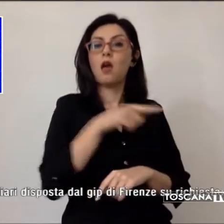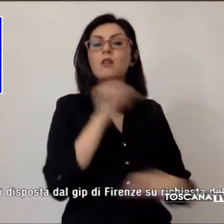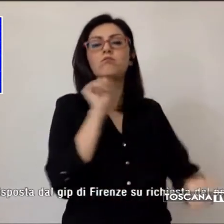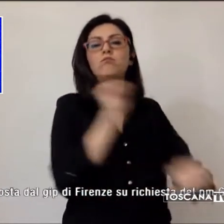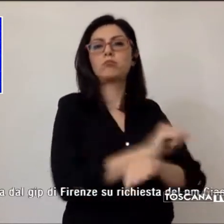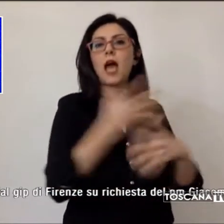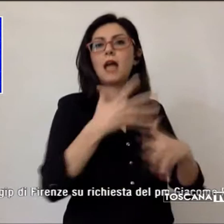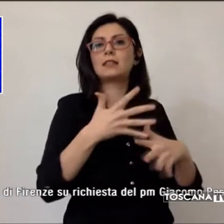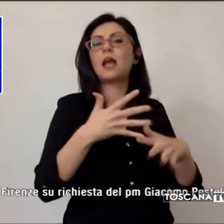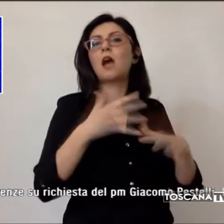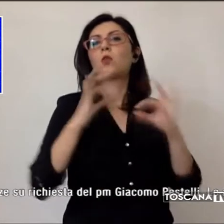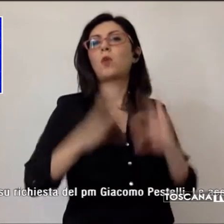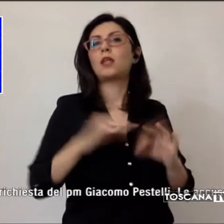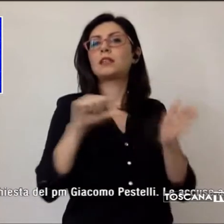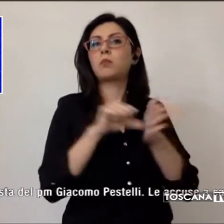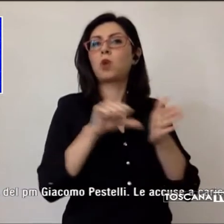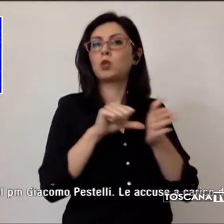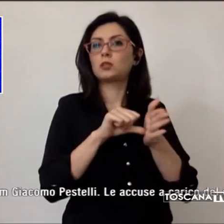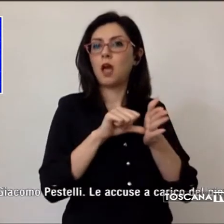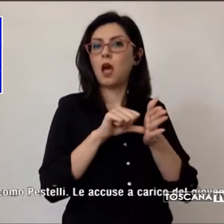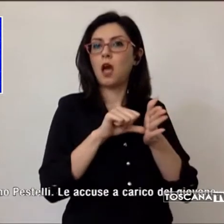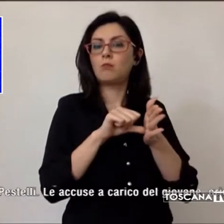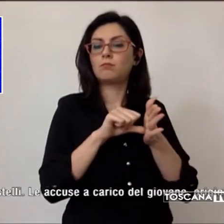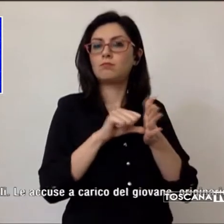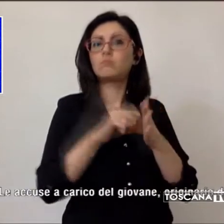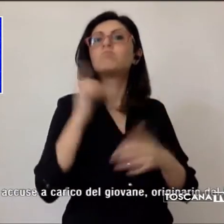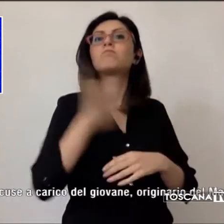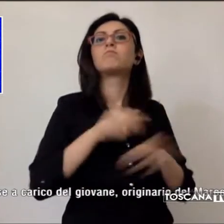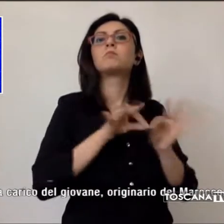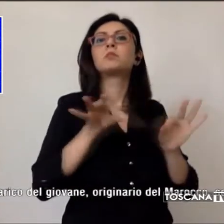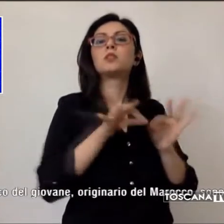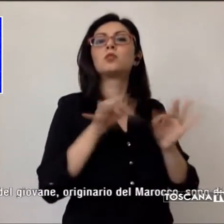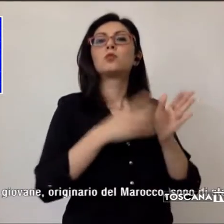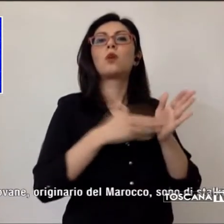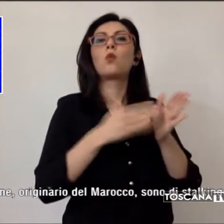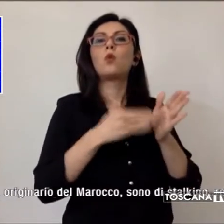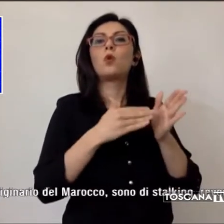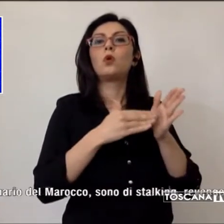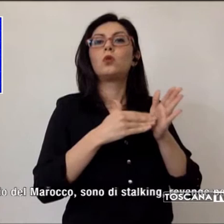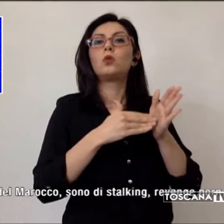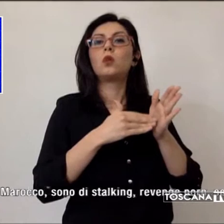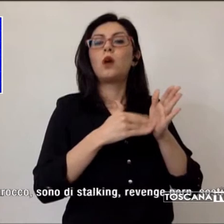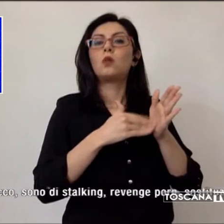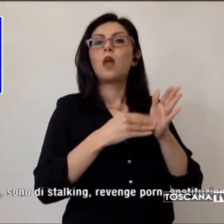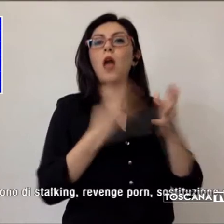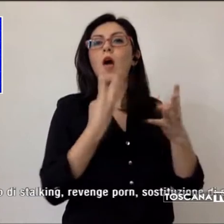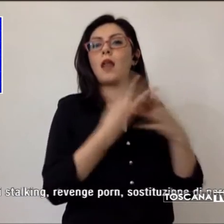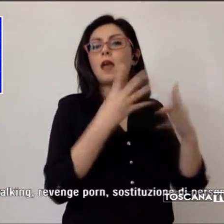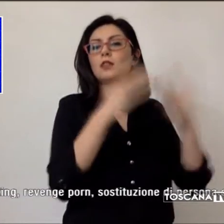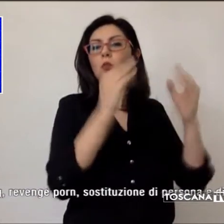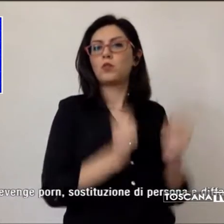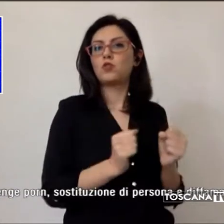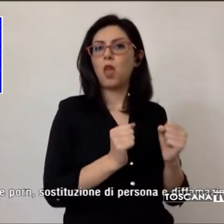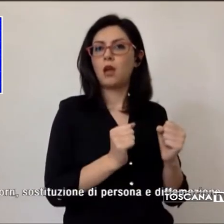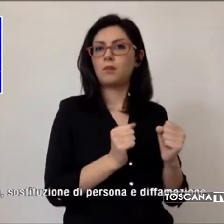postale in esecuzione di una misura di custodia cautelare agli arresti domiciliari disposta